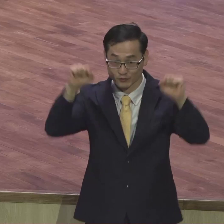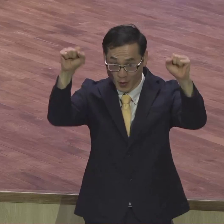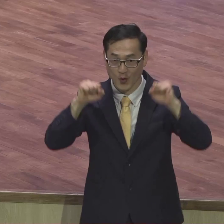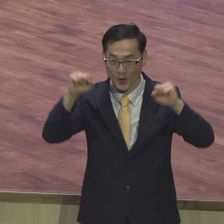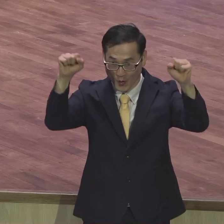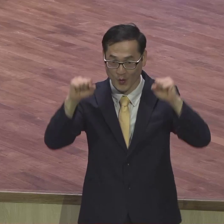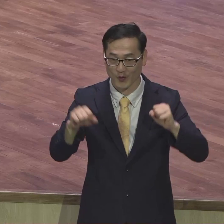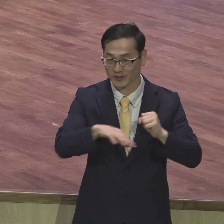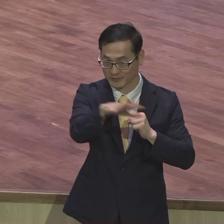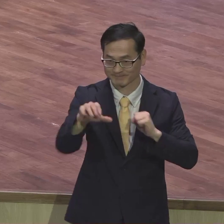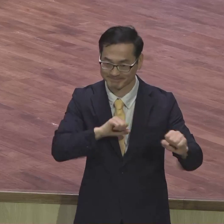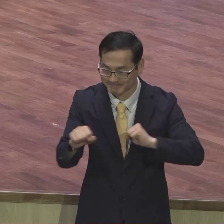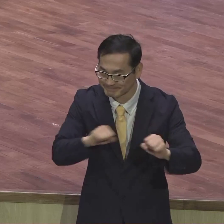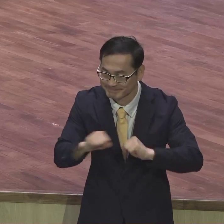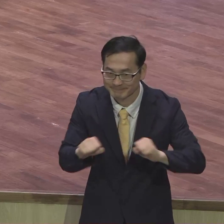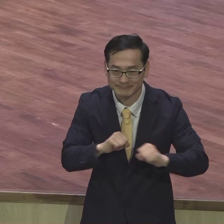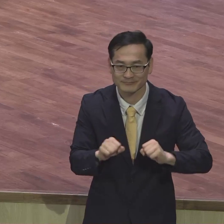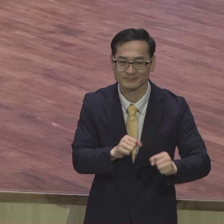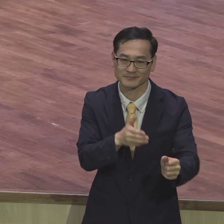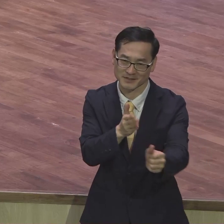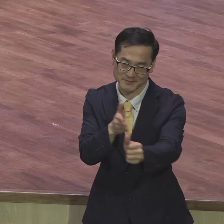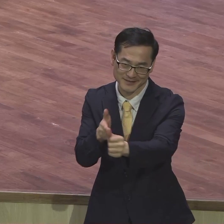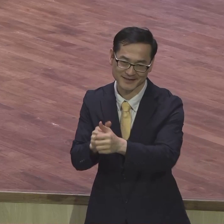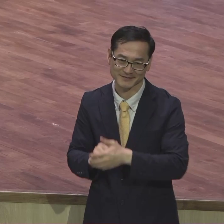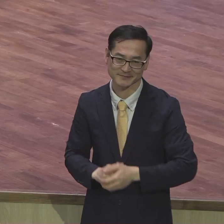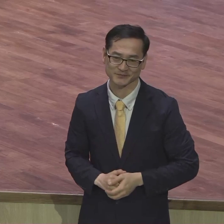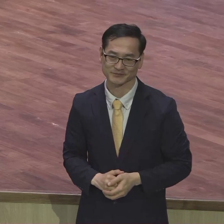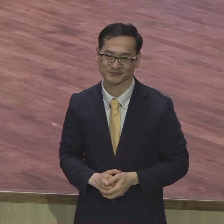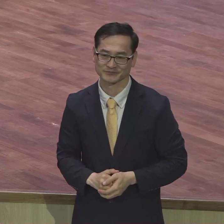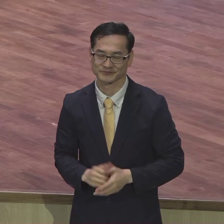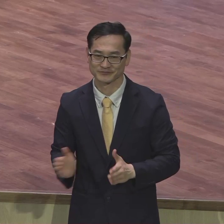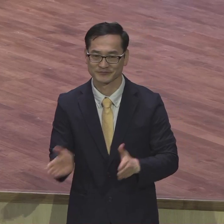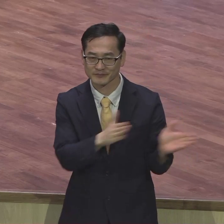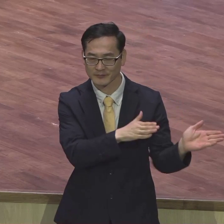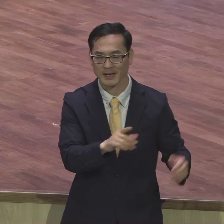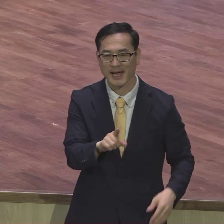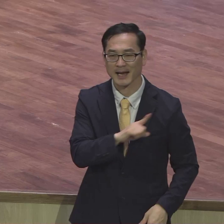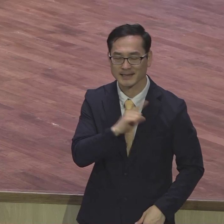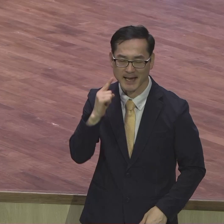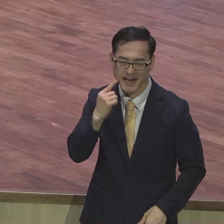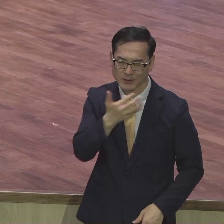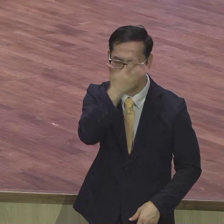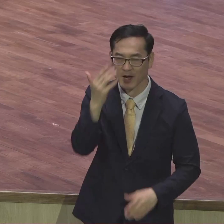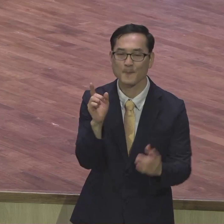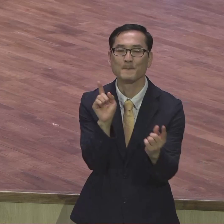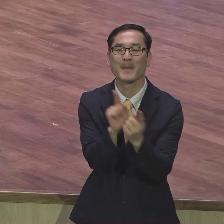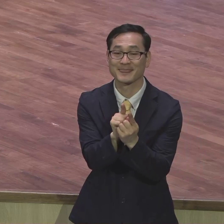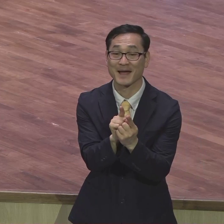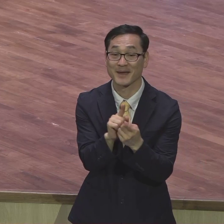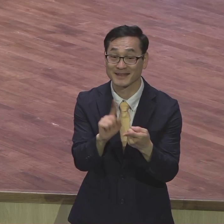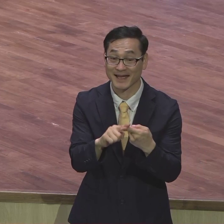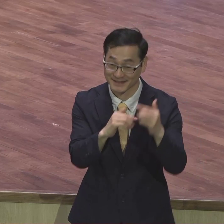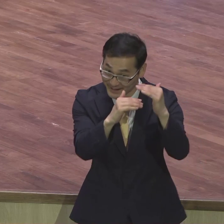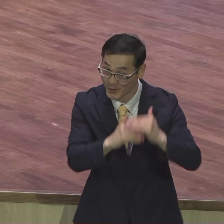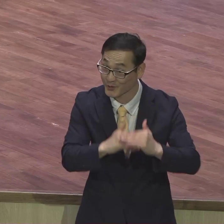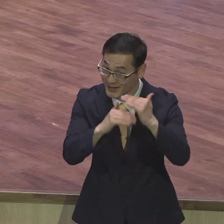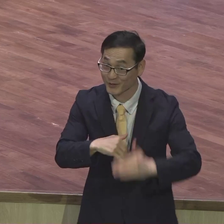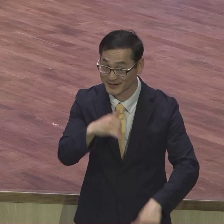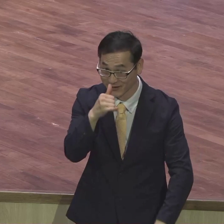가장 아름다운 만남이란 글이 있어요. 가장 아름다운 만남. 가장 잘못된 만남은